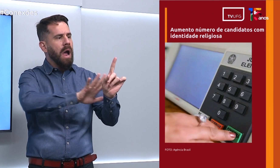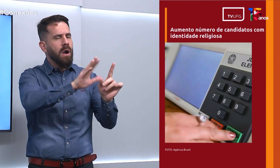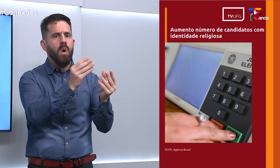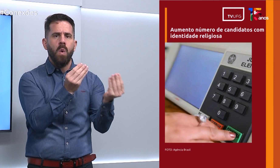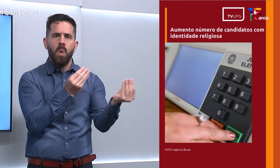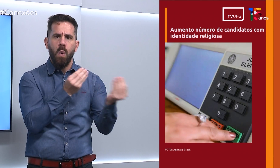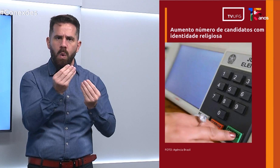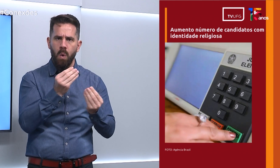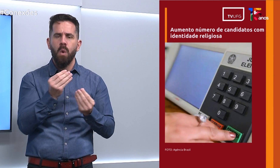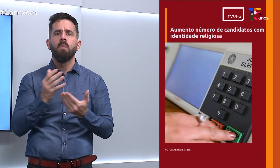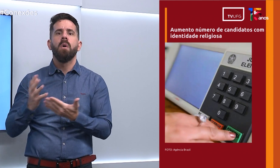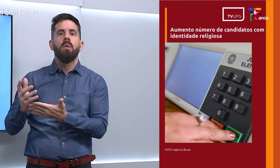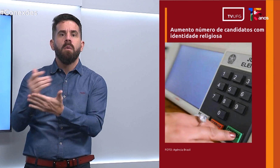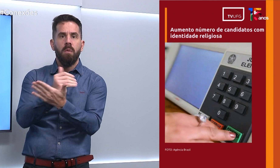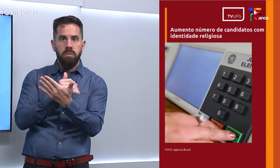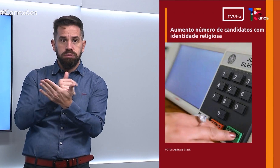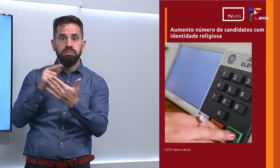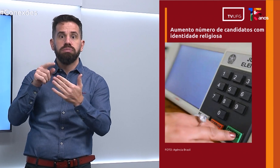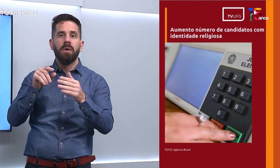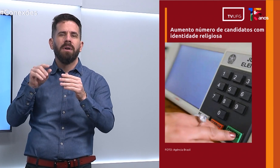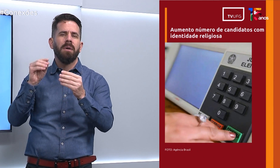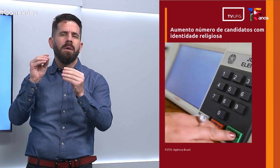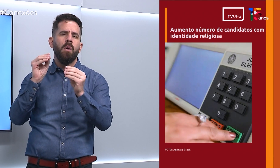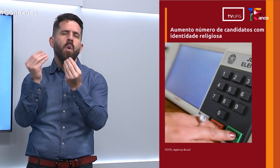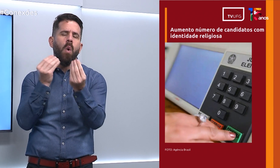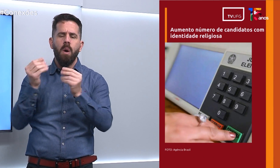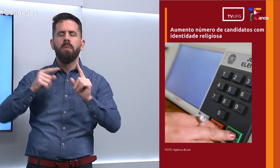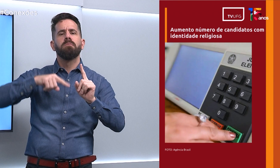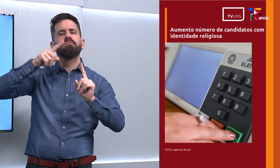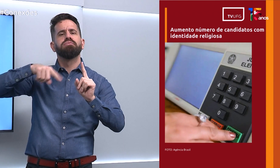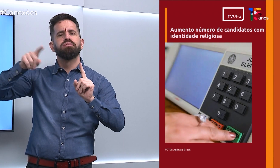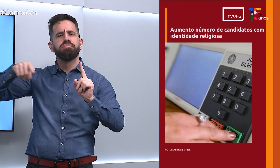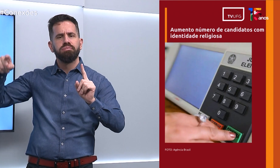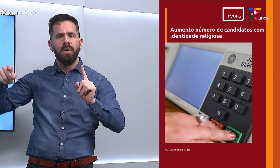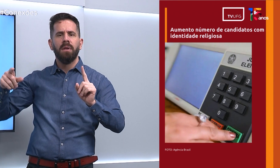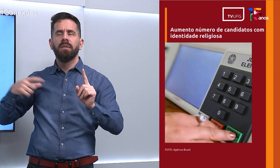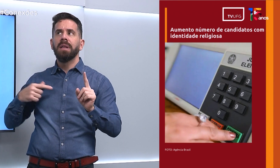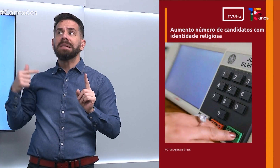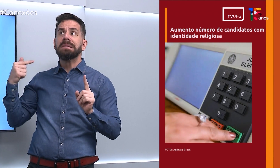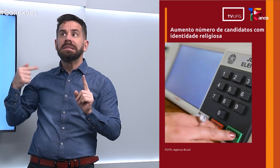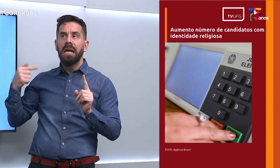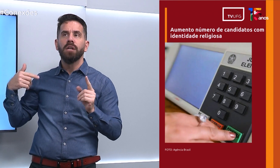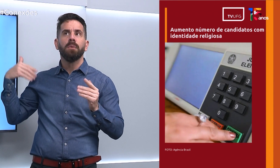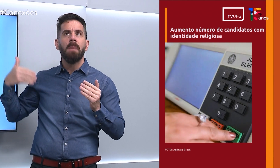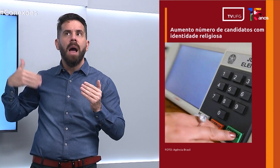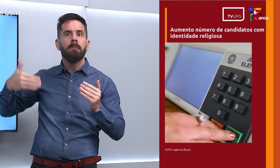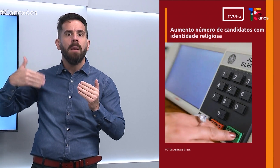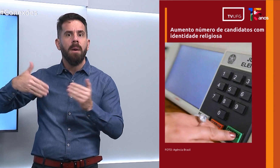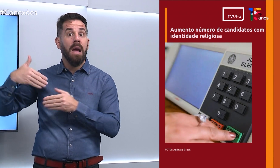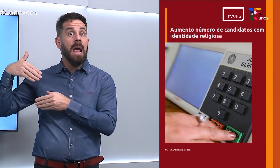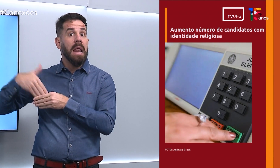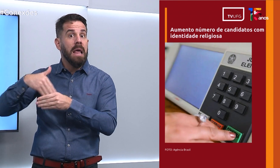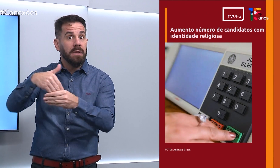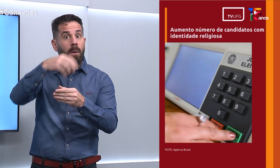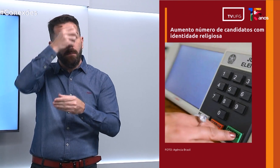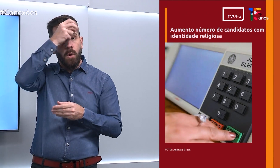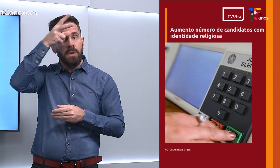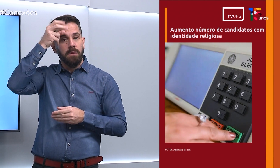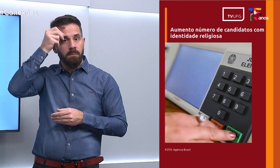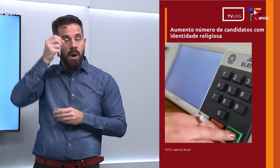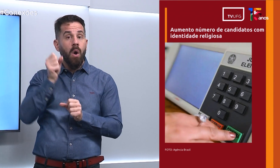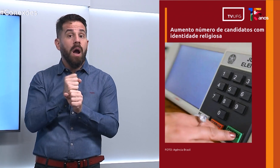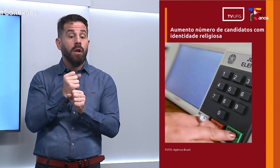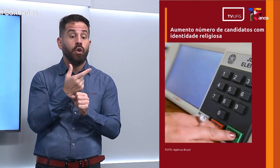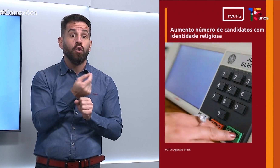Estatísticas do Tribunal Superior Eleitoral das últimas sete eleições municipais, entre 2000 e 2024